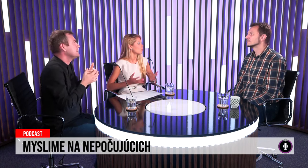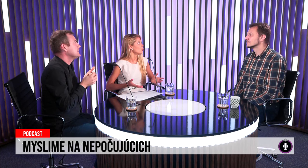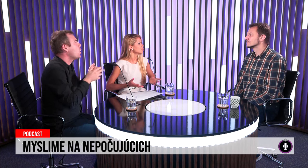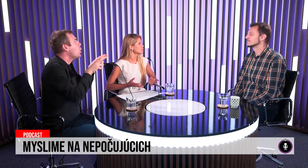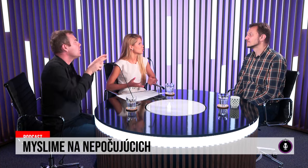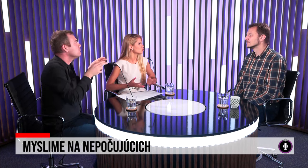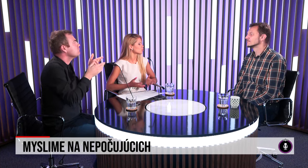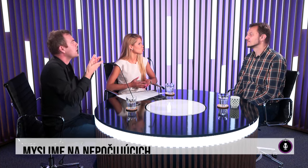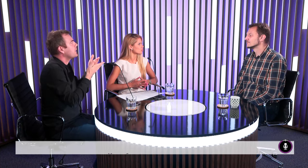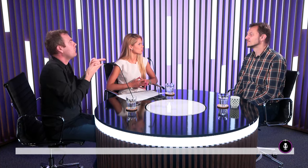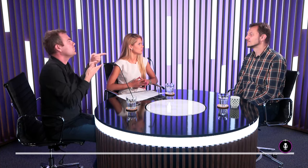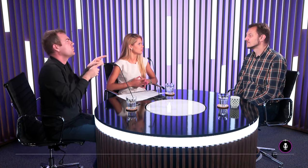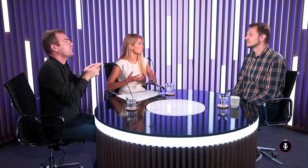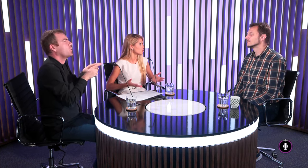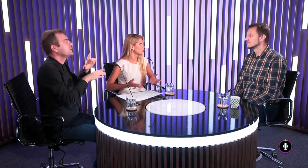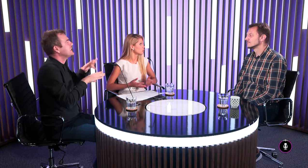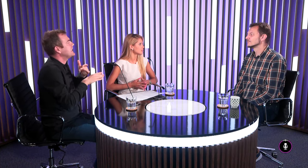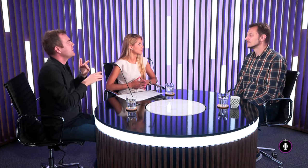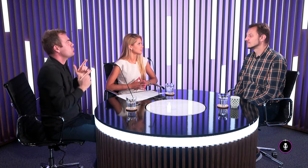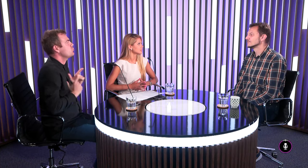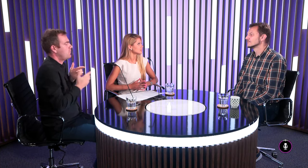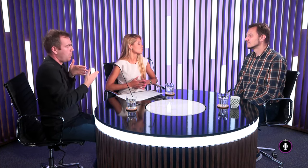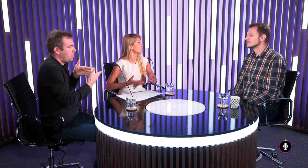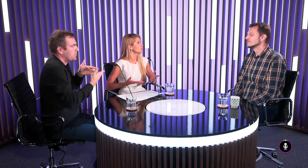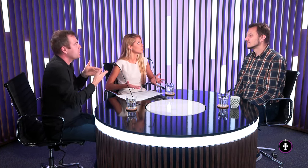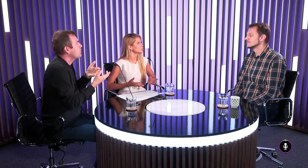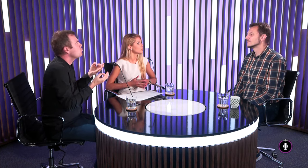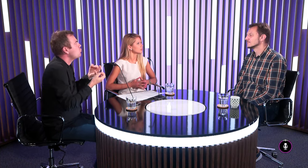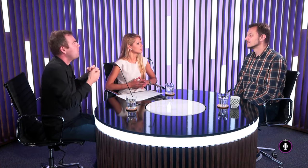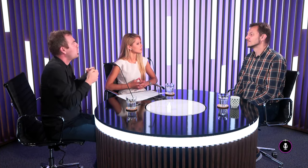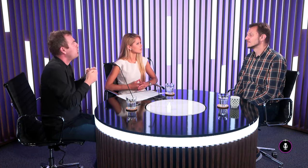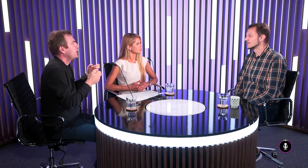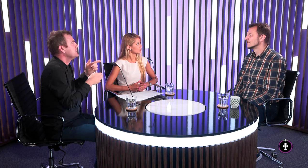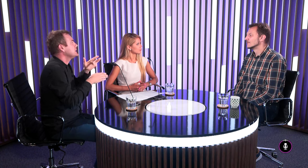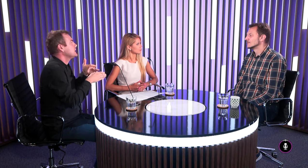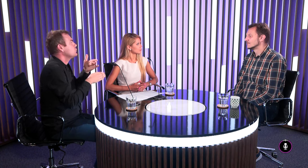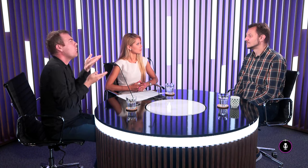Čo vám obmedzuje ten život možno proti bežnej populácii, čo si ani neuvedomujeme?